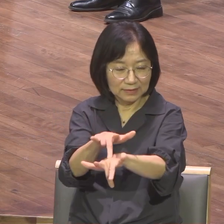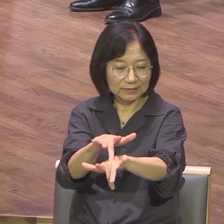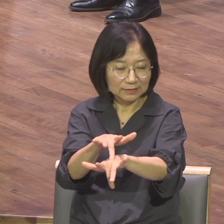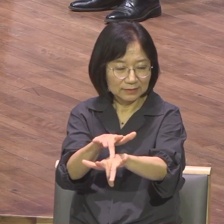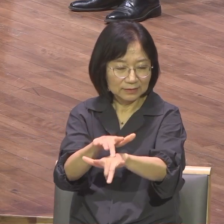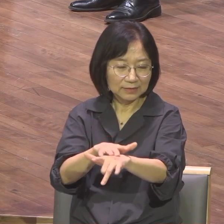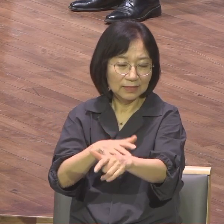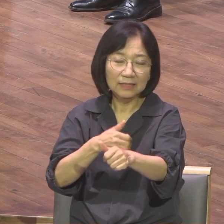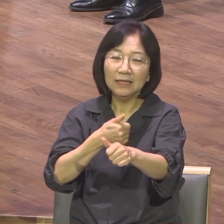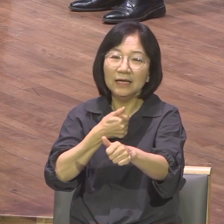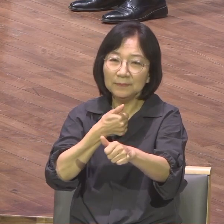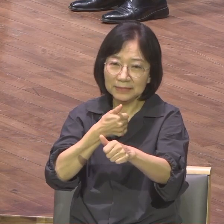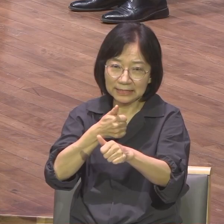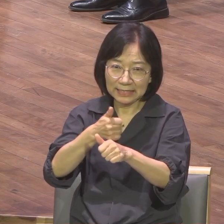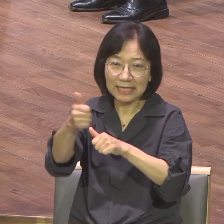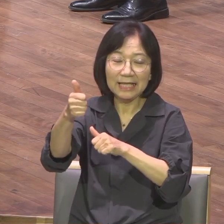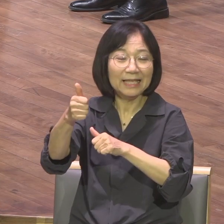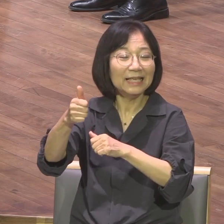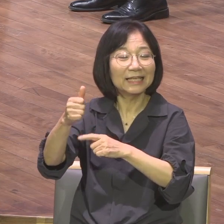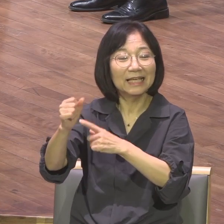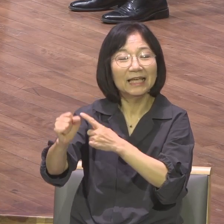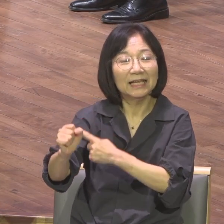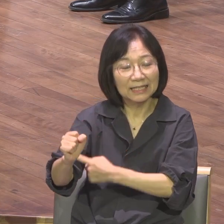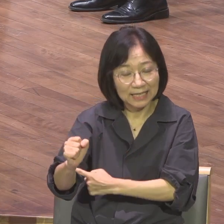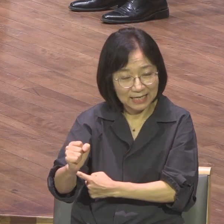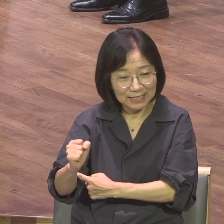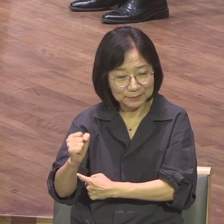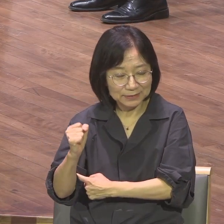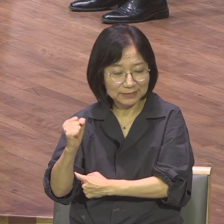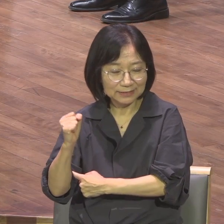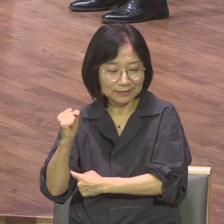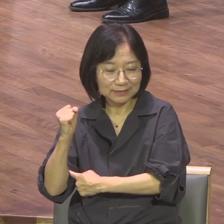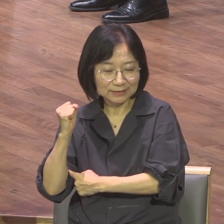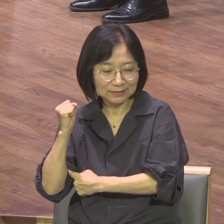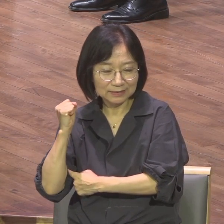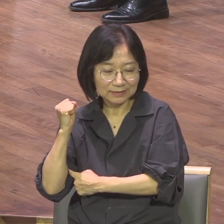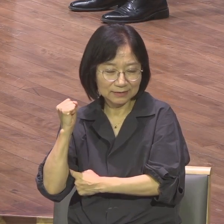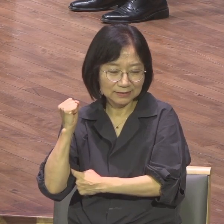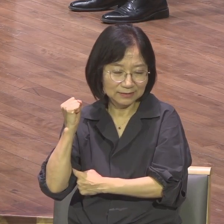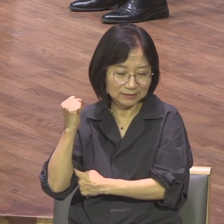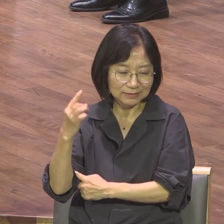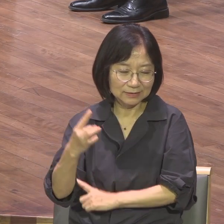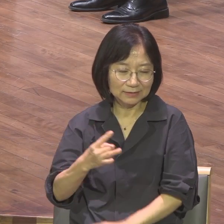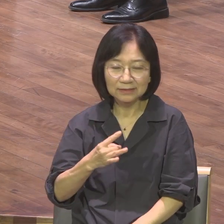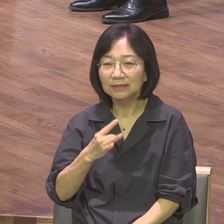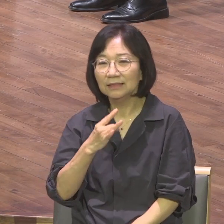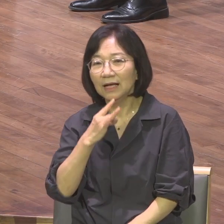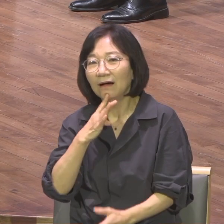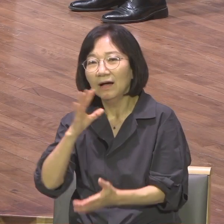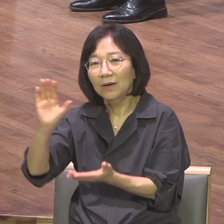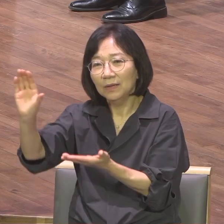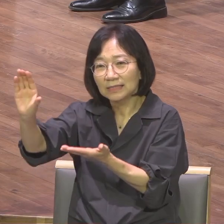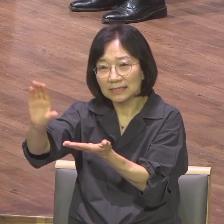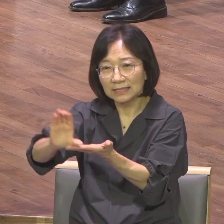흔들어 그 밤을 이기니는 오직